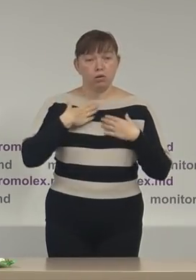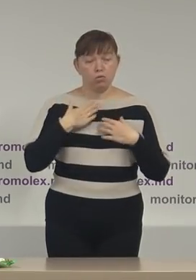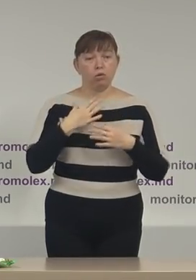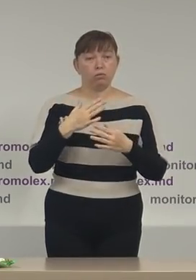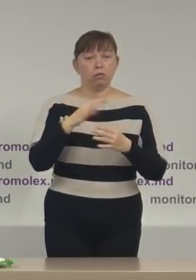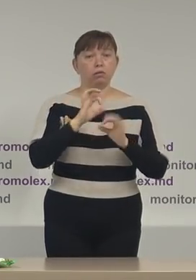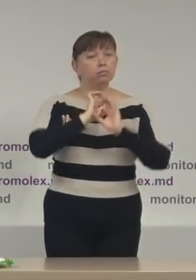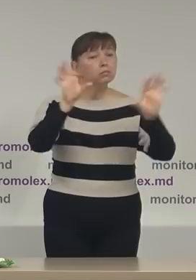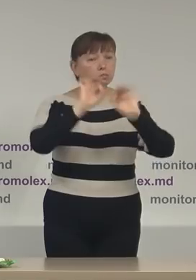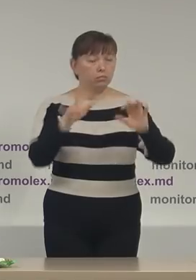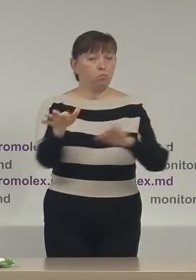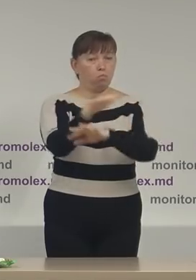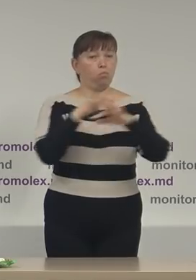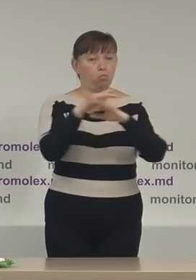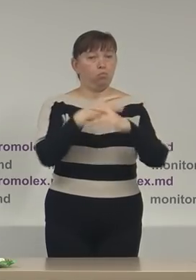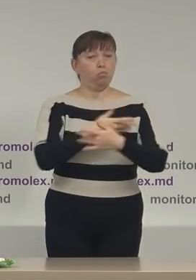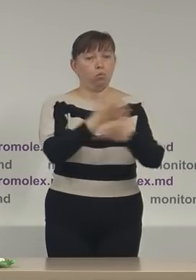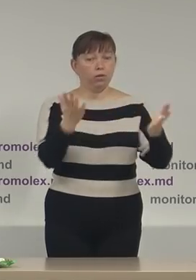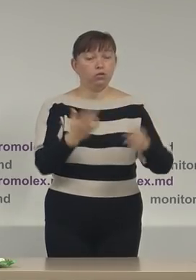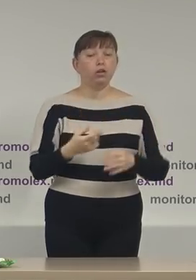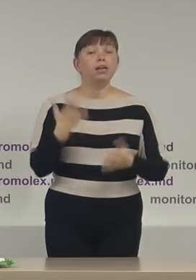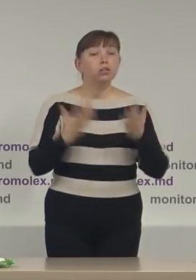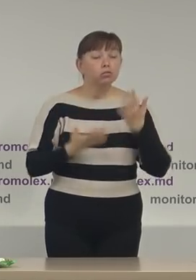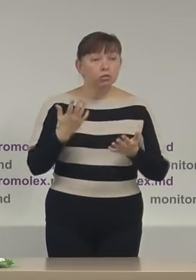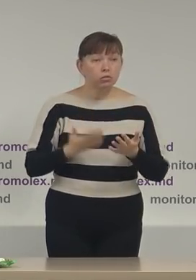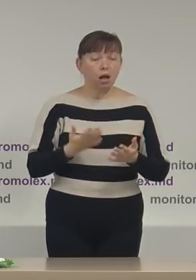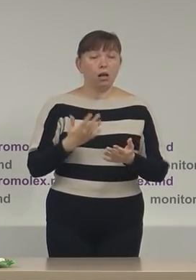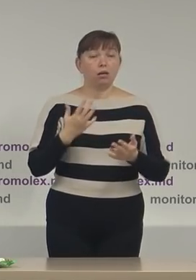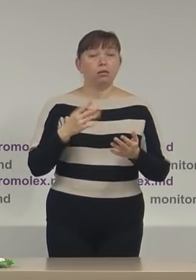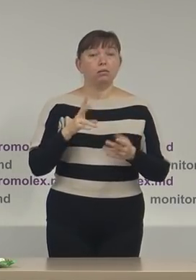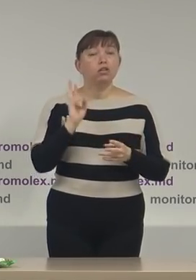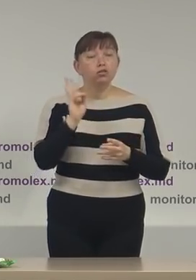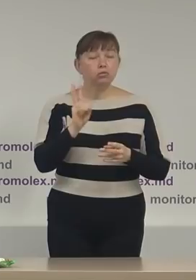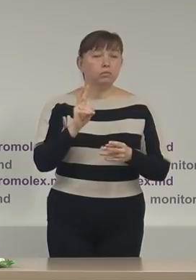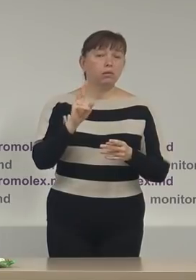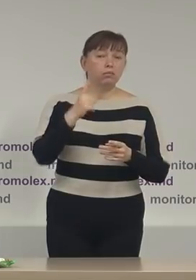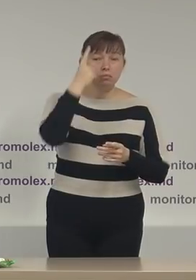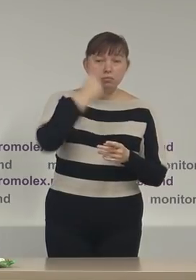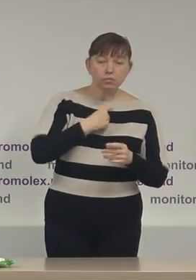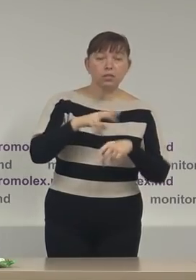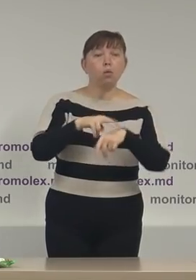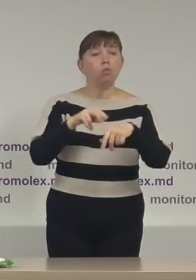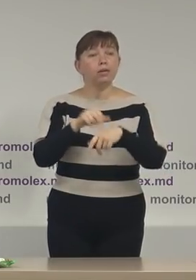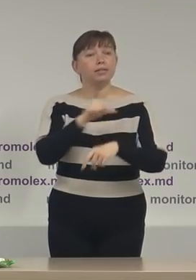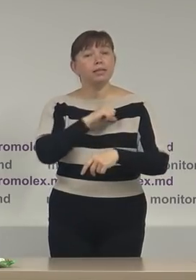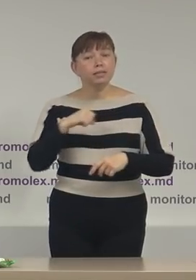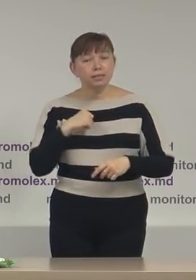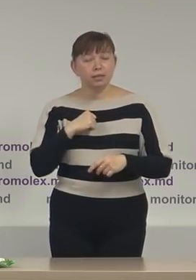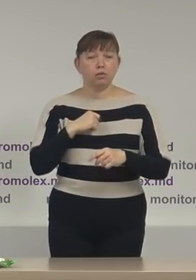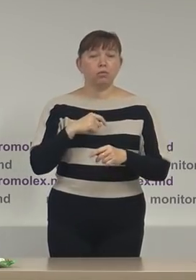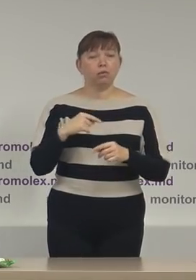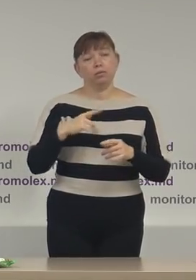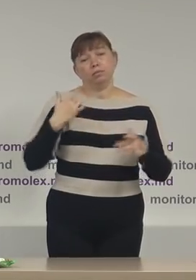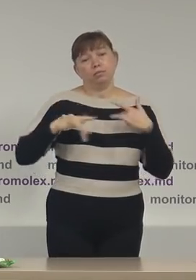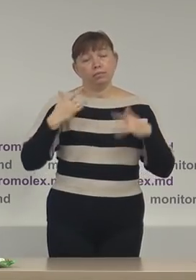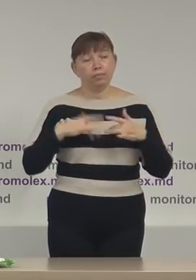și în cazul în care se pretinde că se autosizizează organele de drept în baza